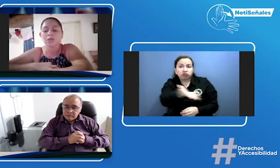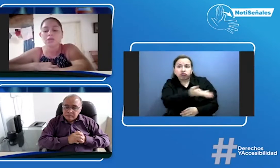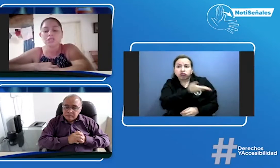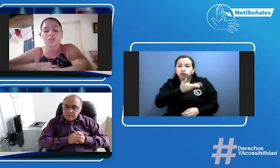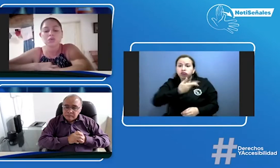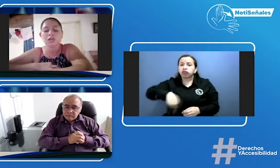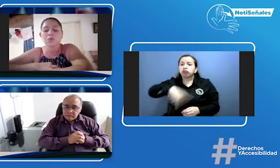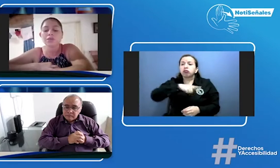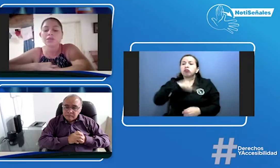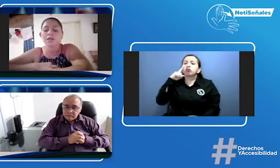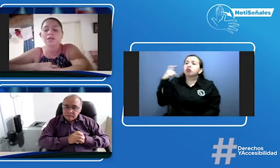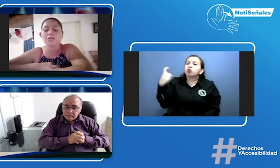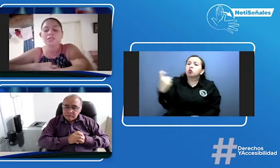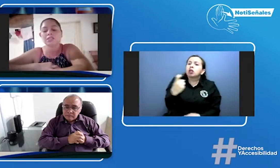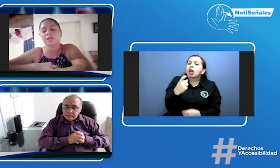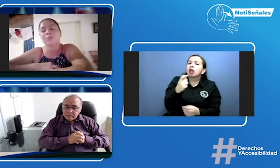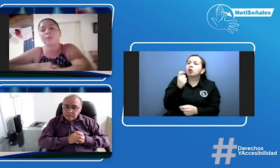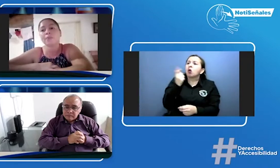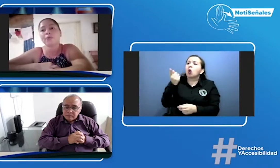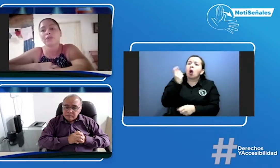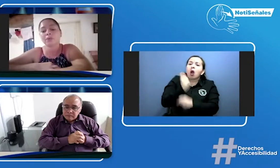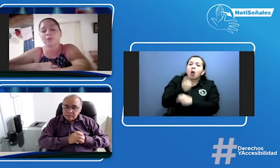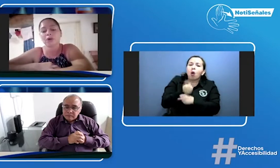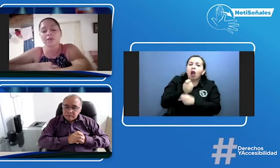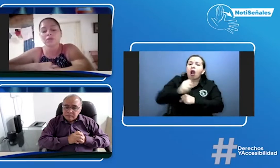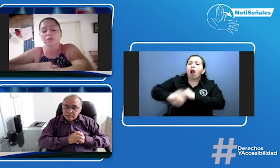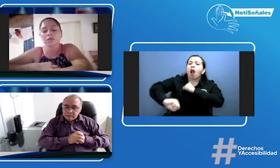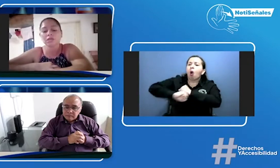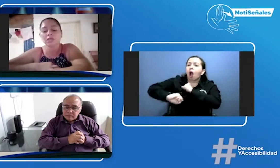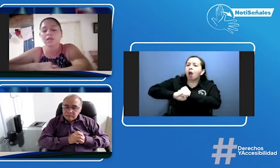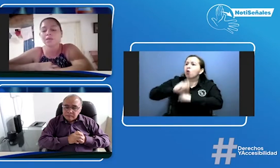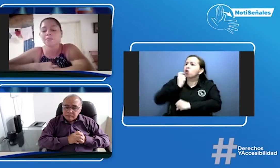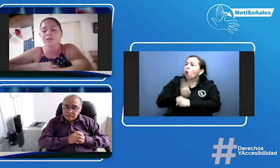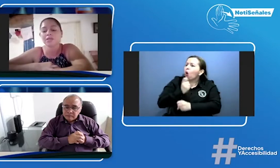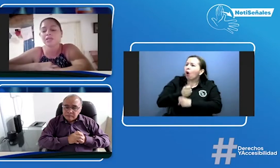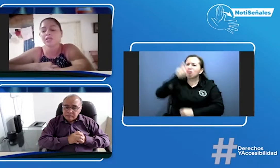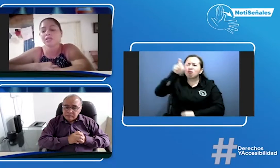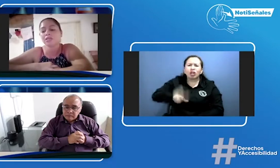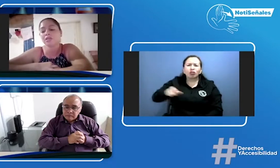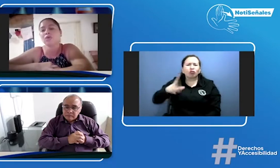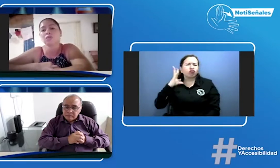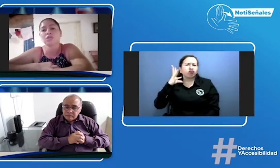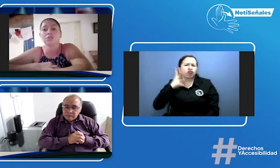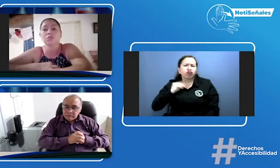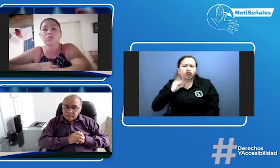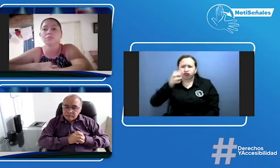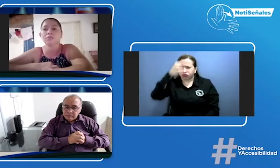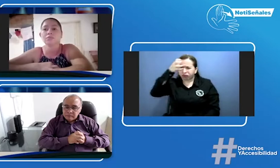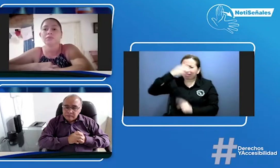asesoría jurídica, necesitamos apoyo de abogados que tengan experiencia en este contexto. ¿Ya?